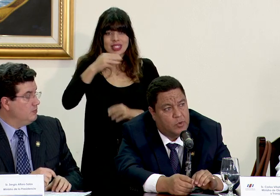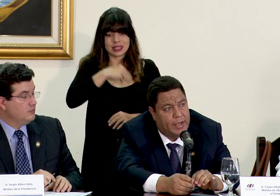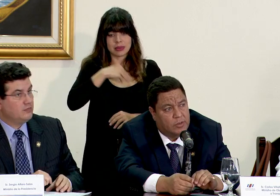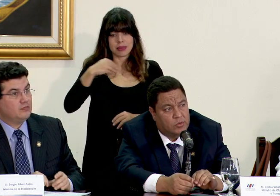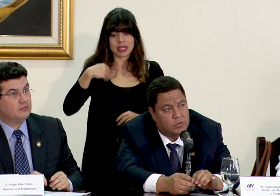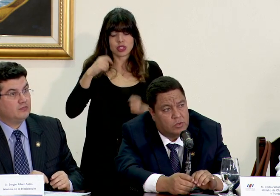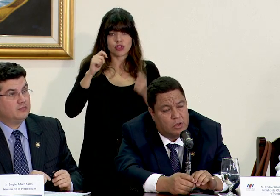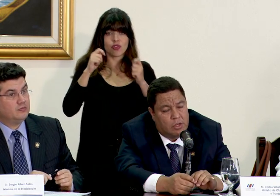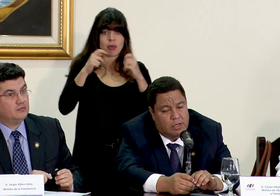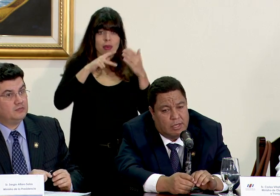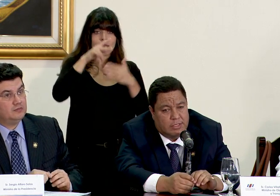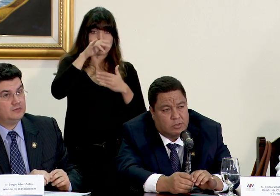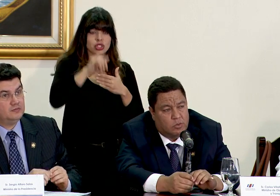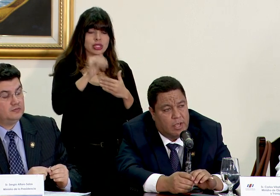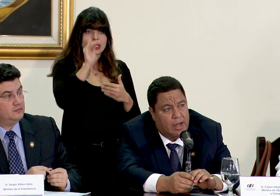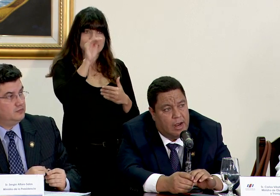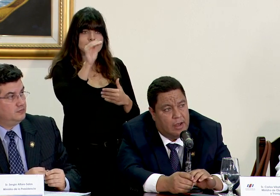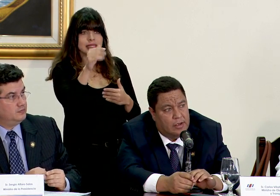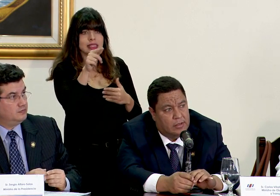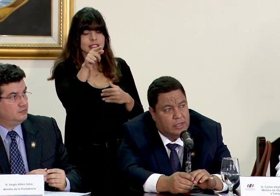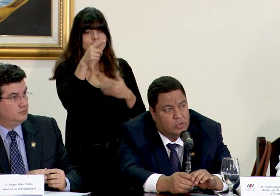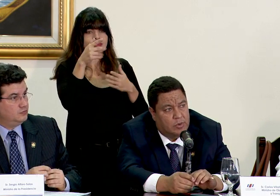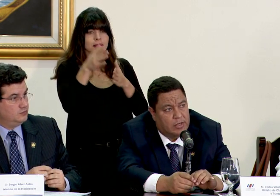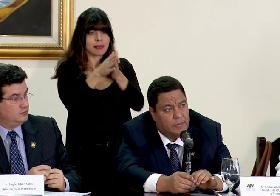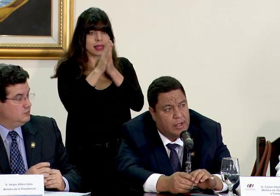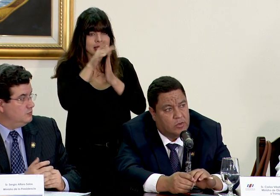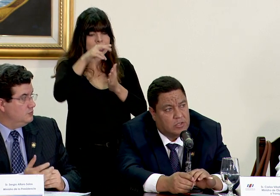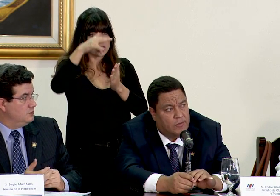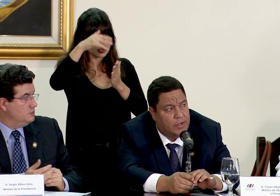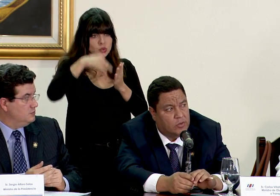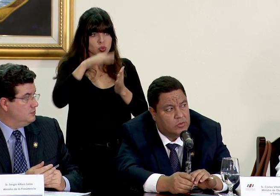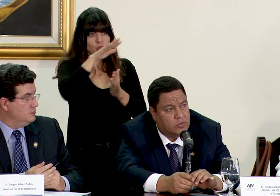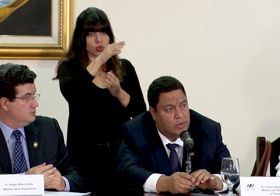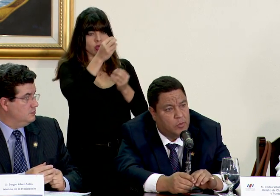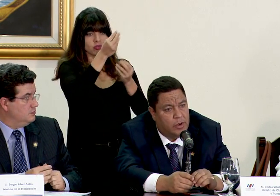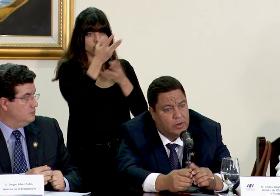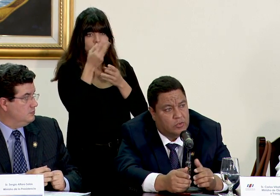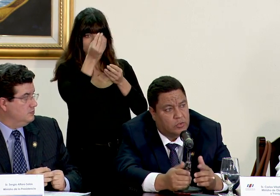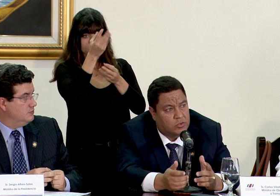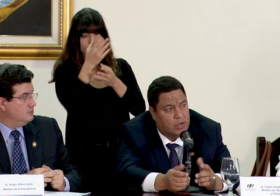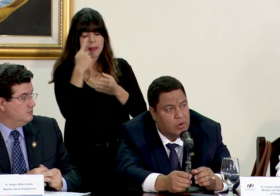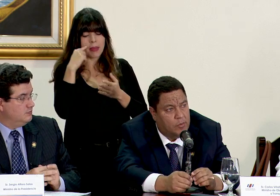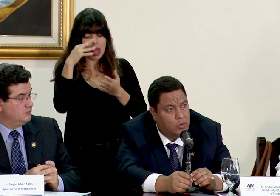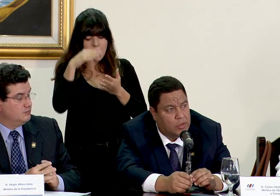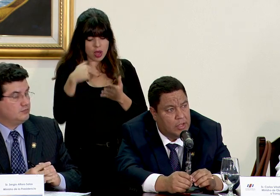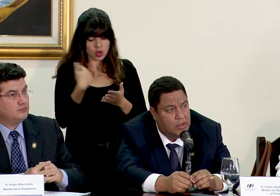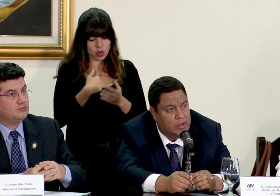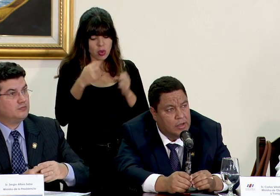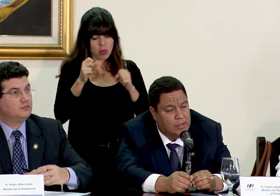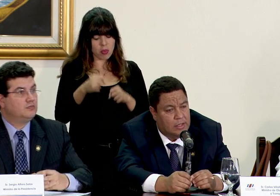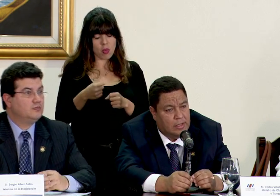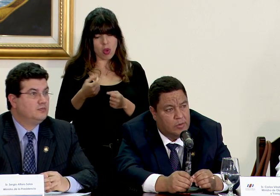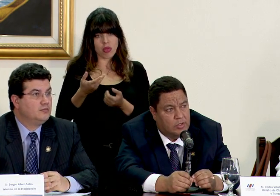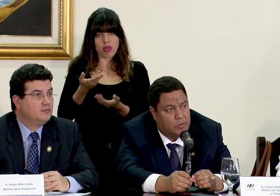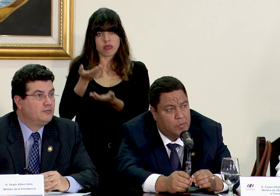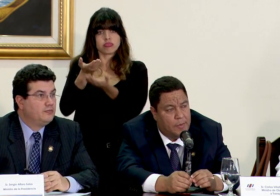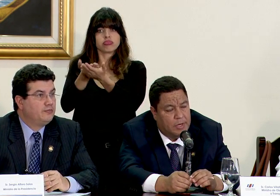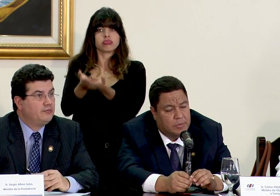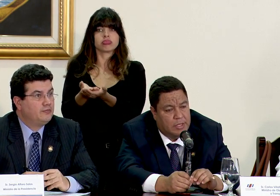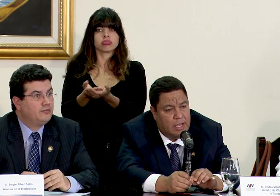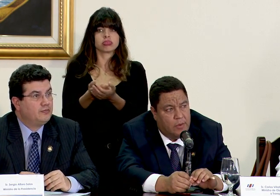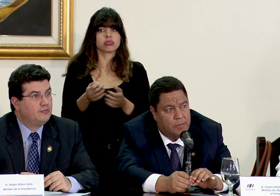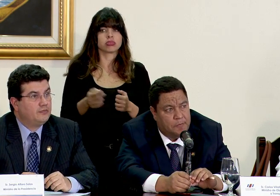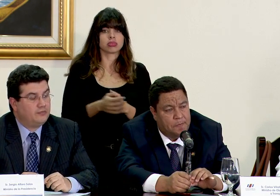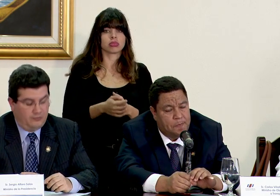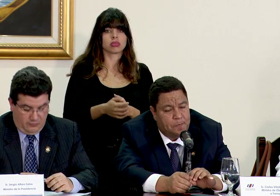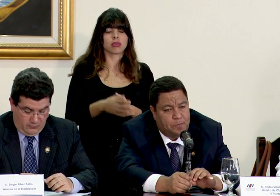reformas y proyectos que se estudiara dichos planteamientos a efectos de poder nosotros dar un aporte desde nuestra propia